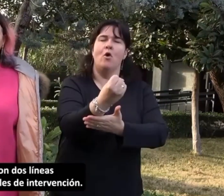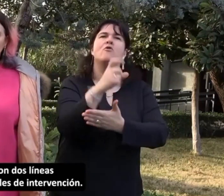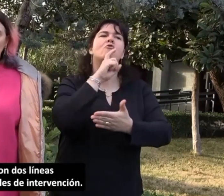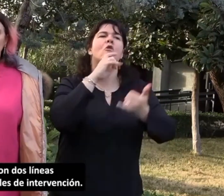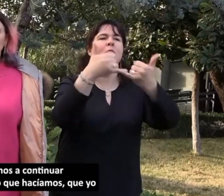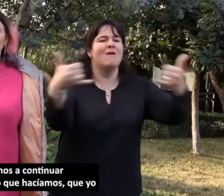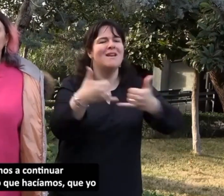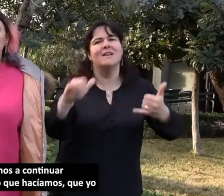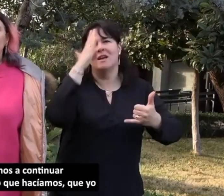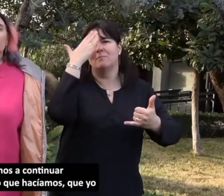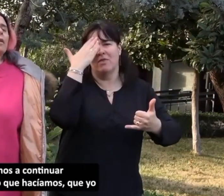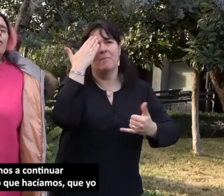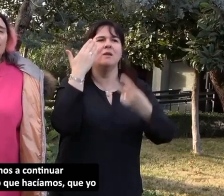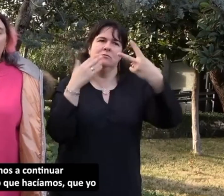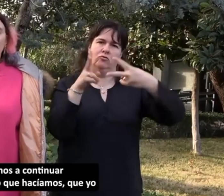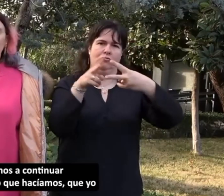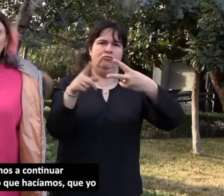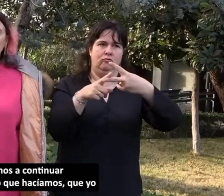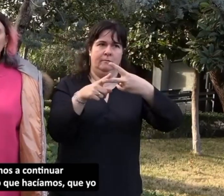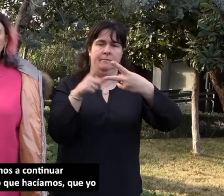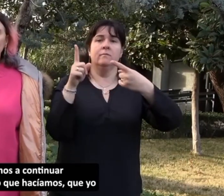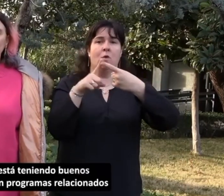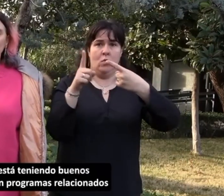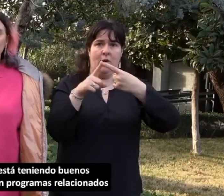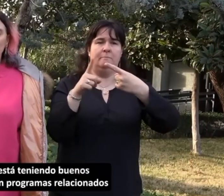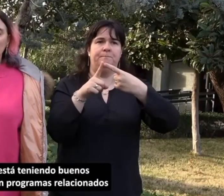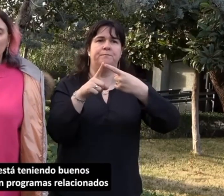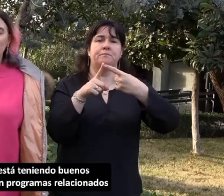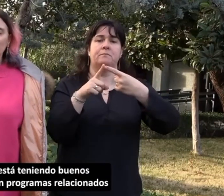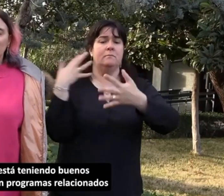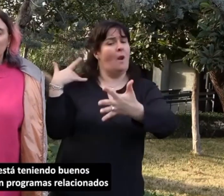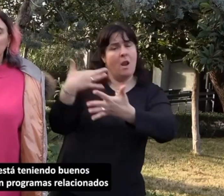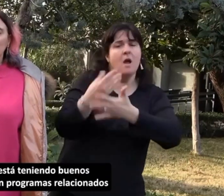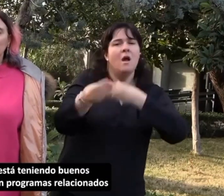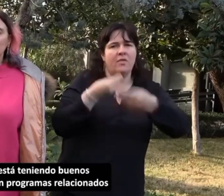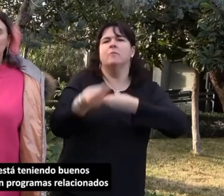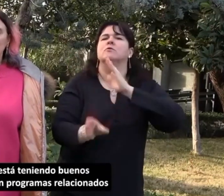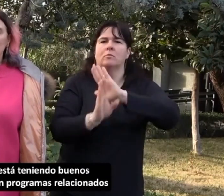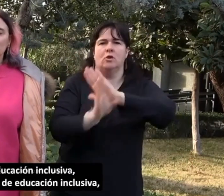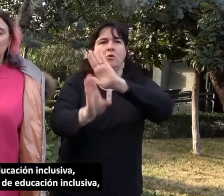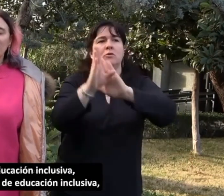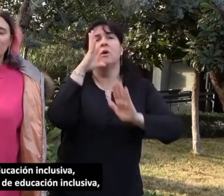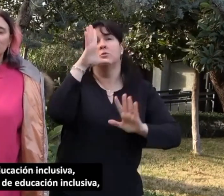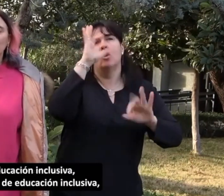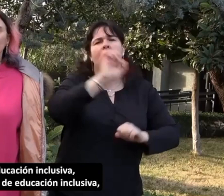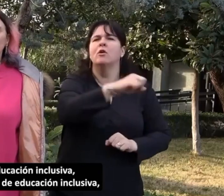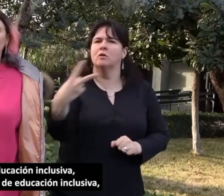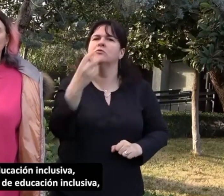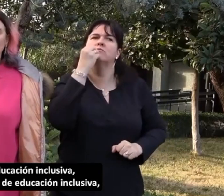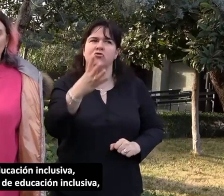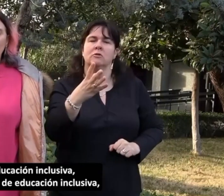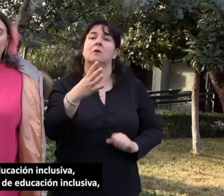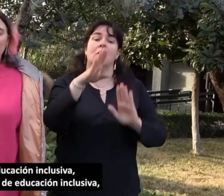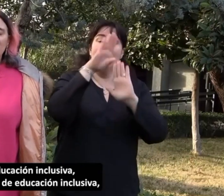líneas principales de intervención. Vamos a continuar haciendo lo que hacíamos, que yo creo que está teniendo buenos resultados, con